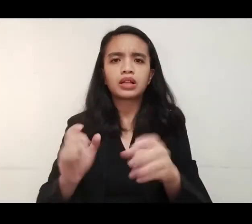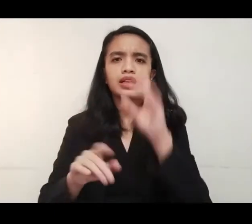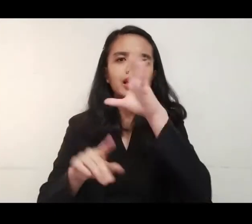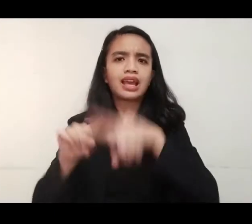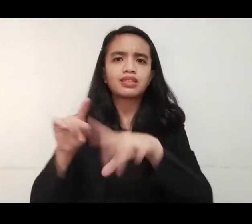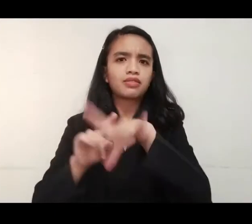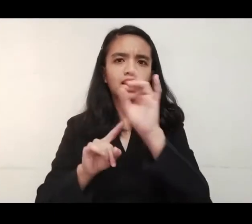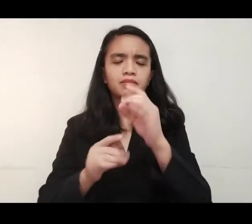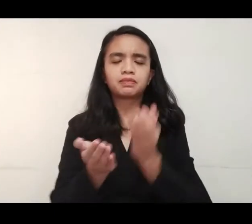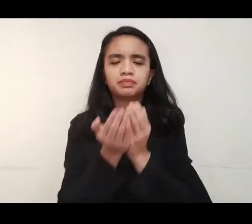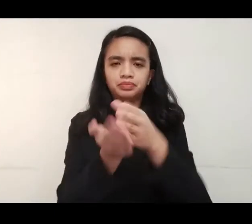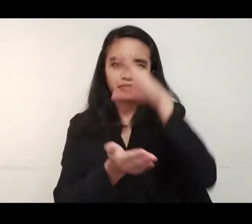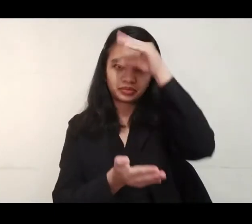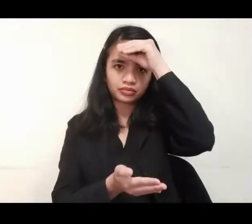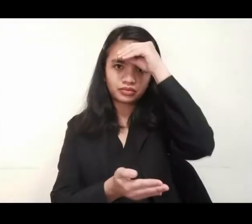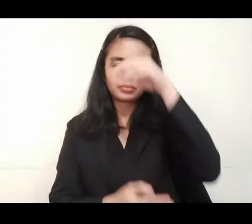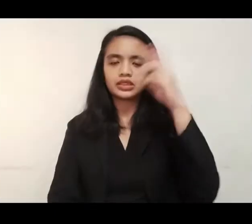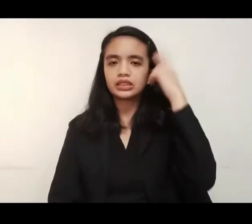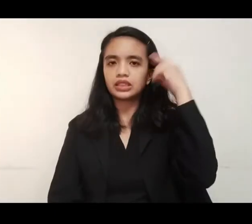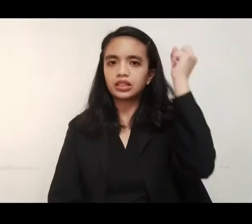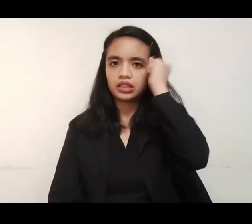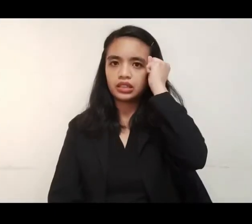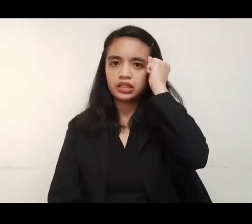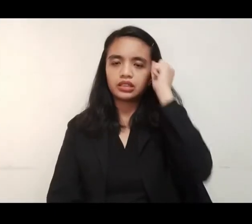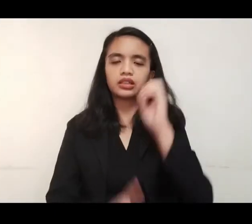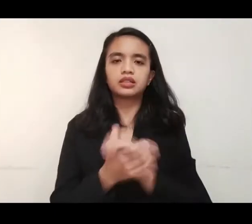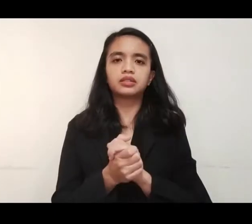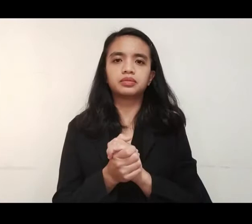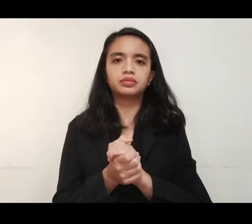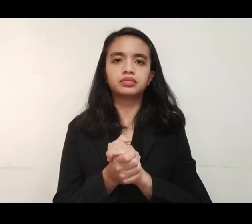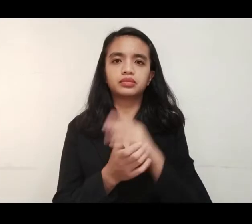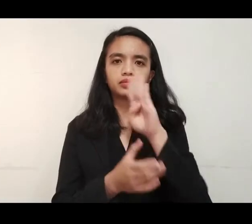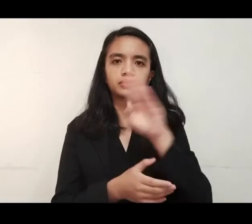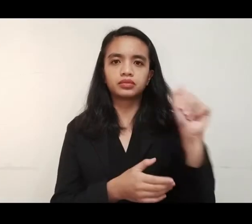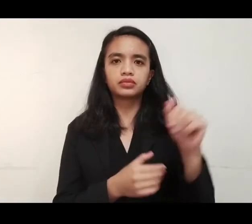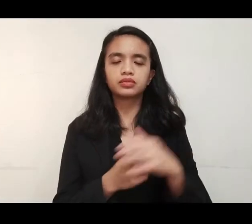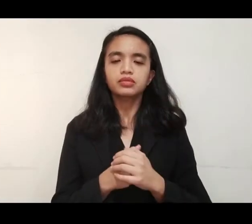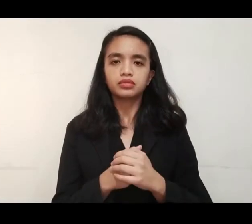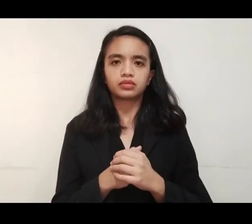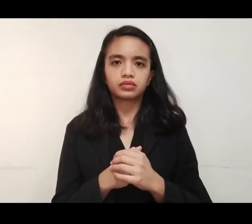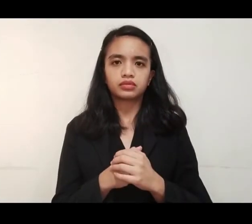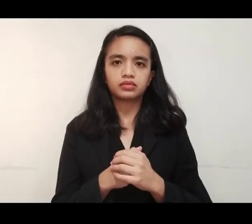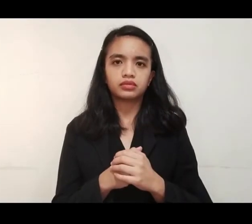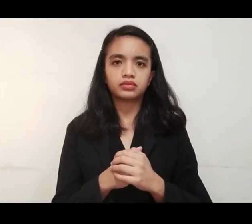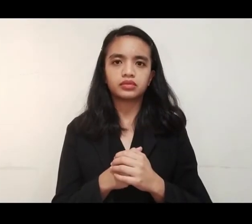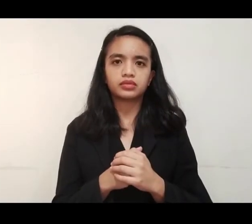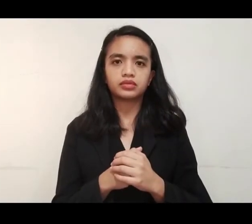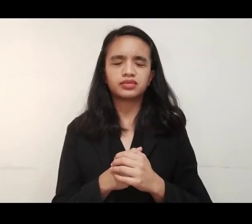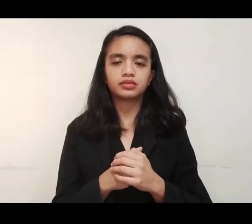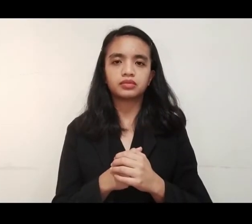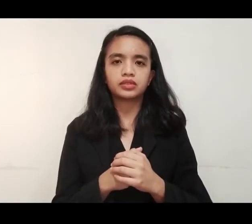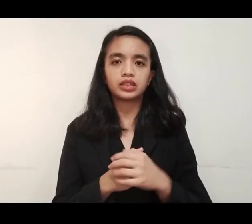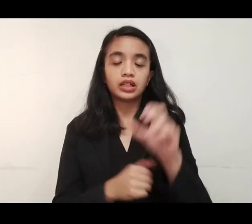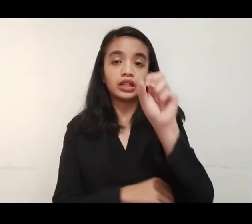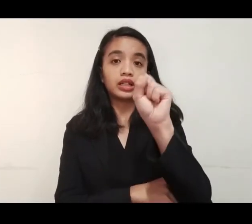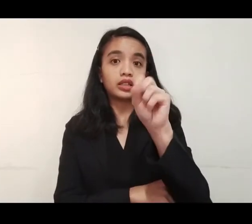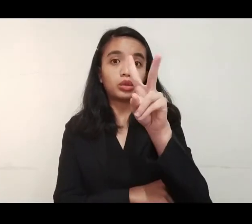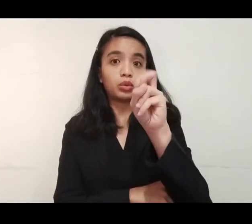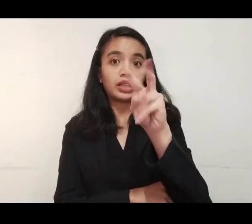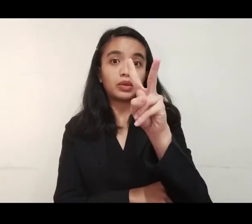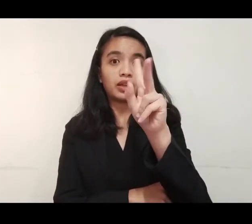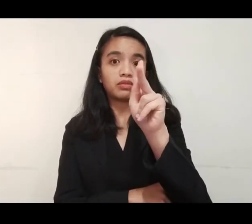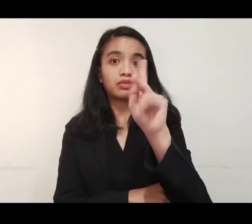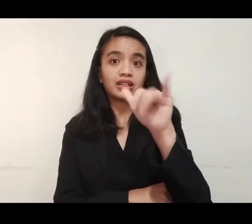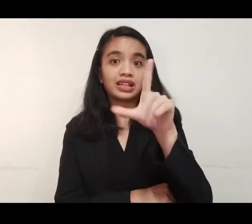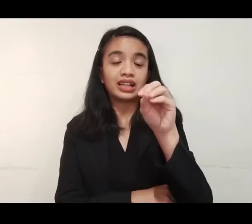seaman. Kasama si Wilson C. Russell Simorio. Balitang amyanan. Inilibing ang 12